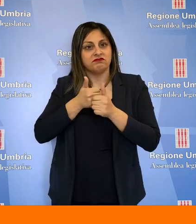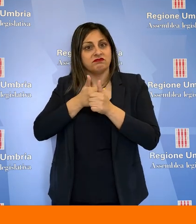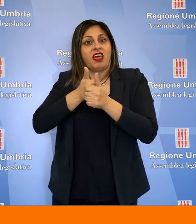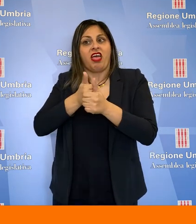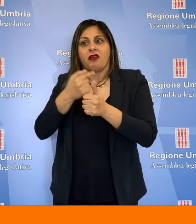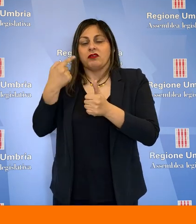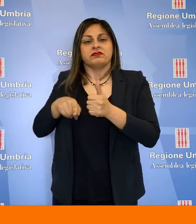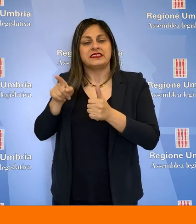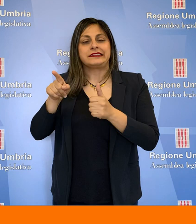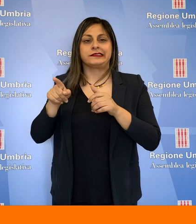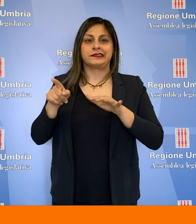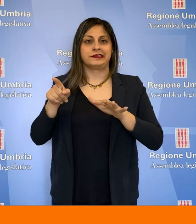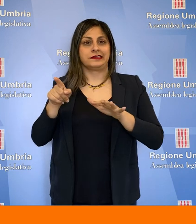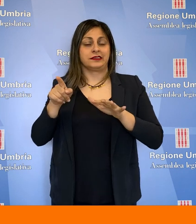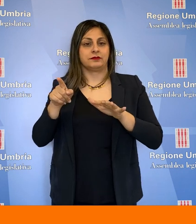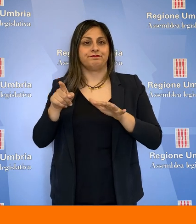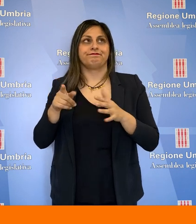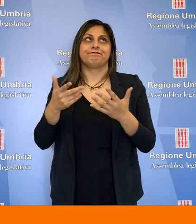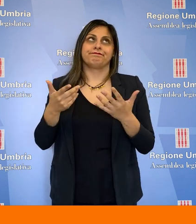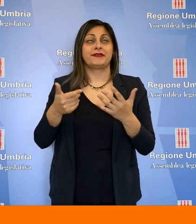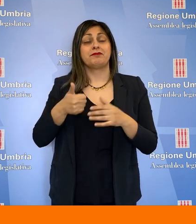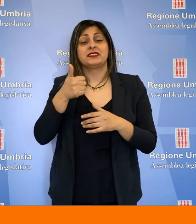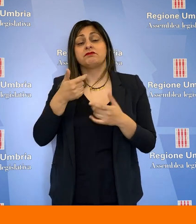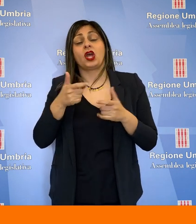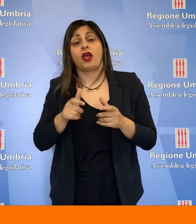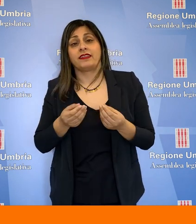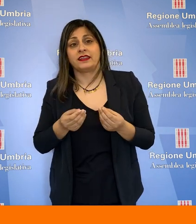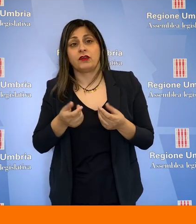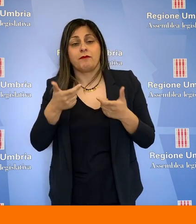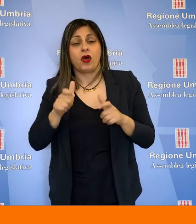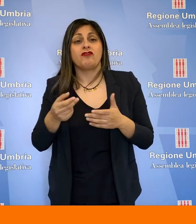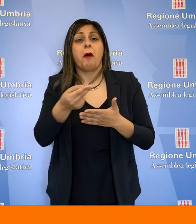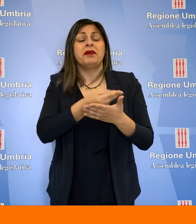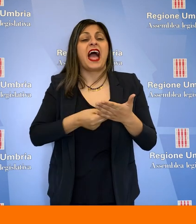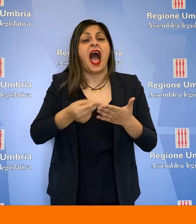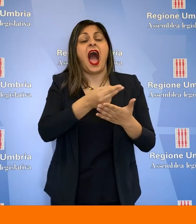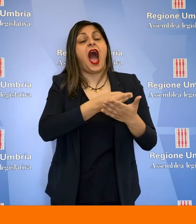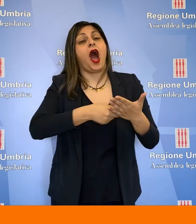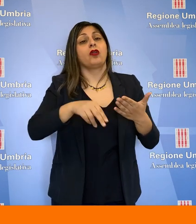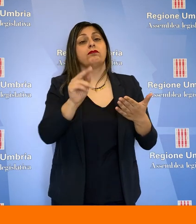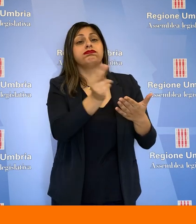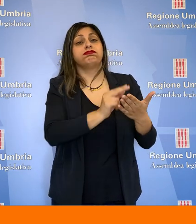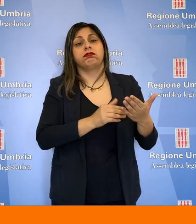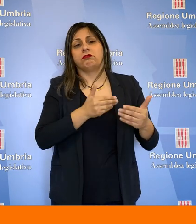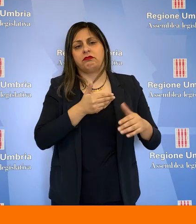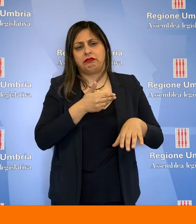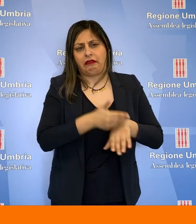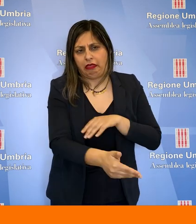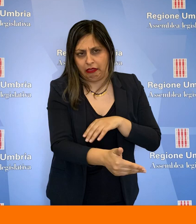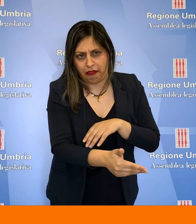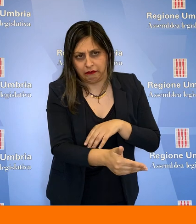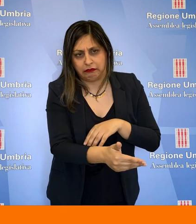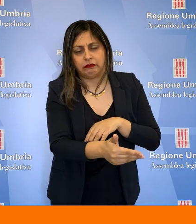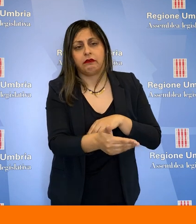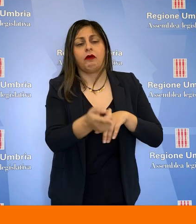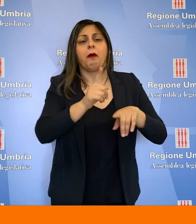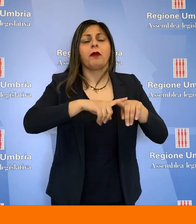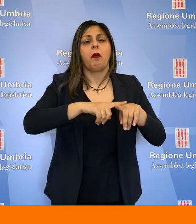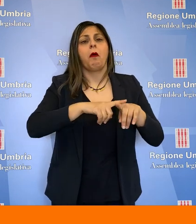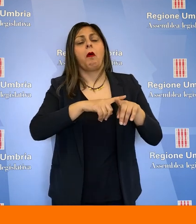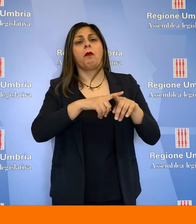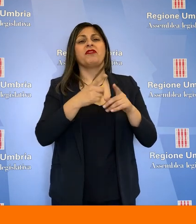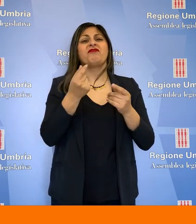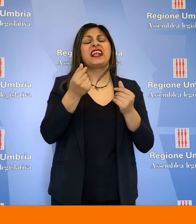maniera adeguata a questo appuntamento. Intanto perché è stato questo piano redatto in maniera tardiva